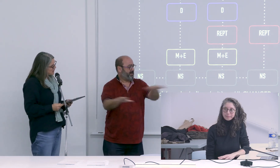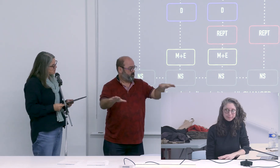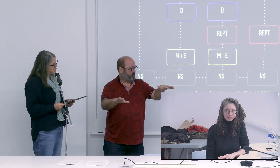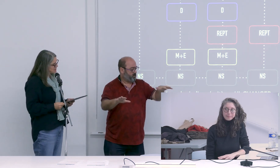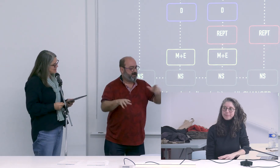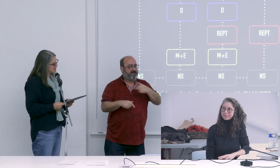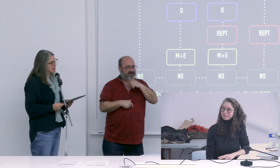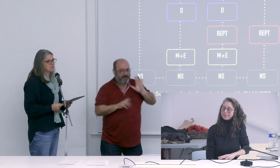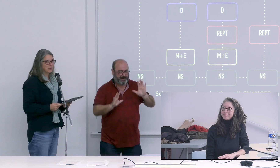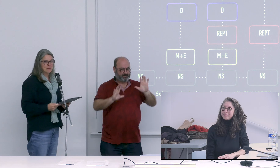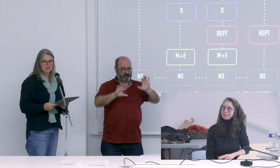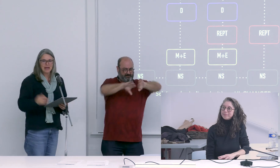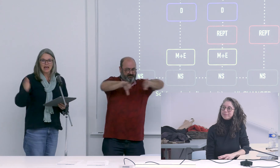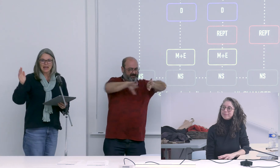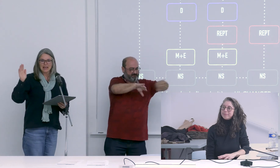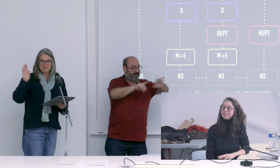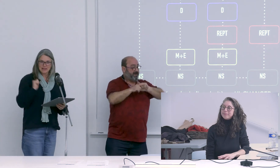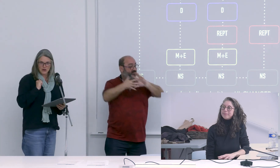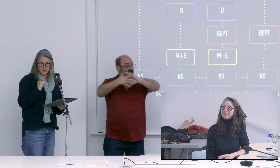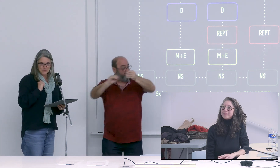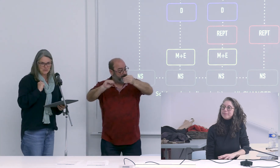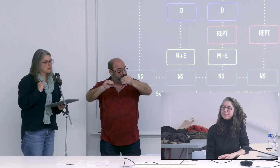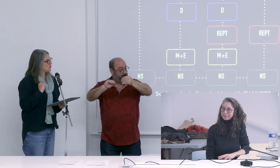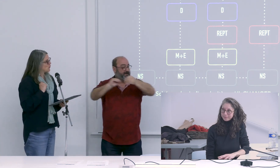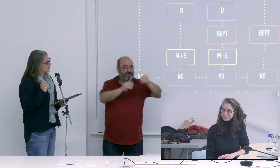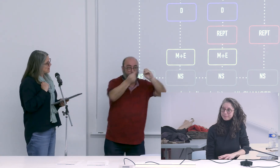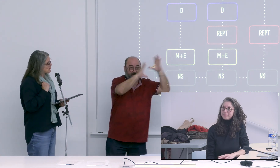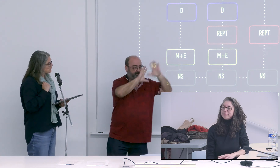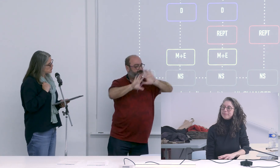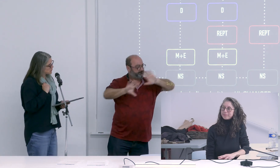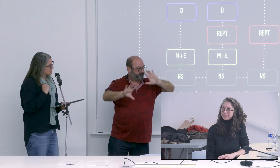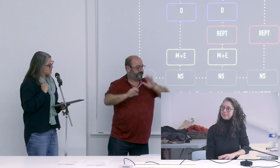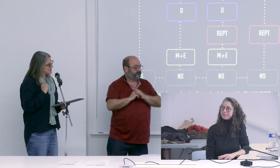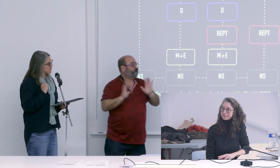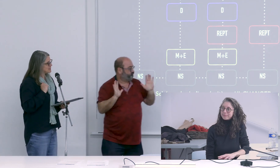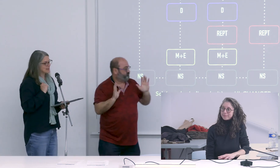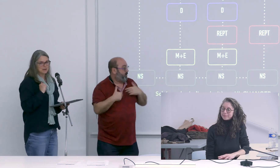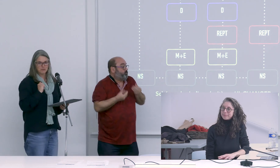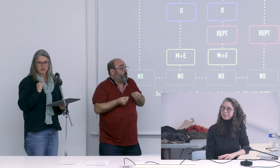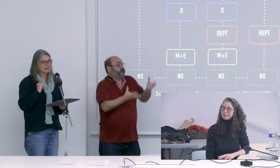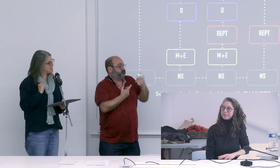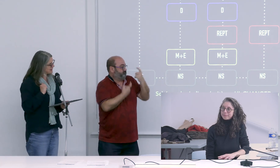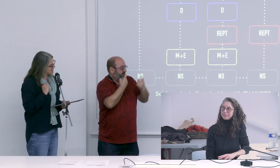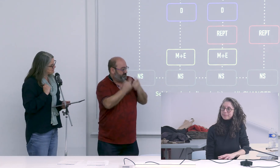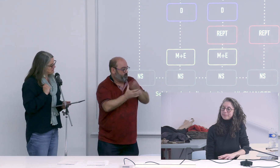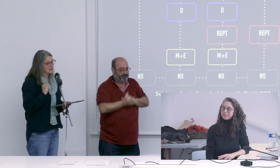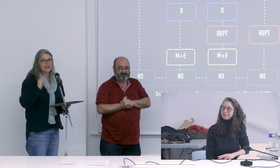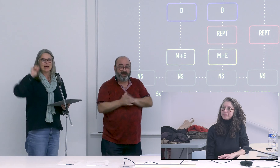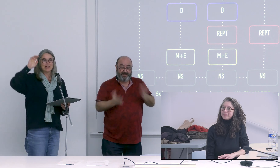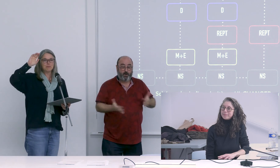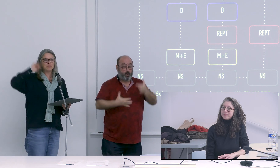donner ça comme une piste à explorer et maintenant le jury va se retirer pour délibérer